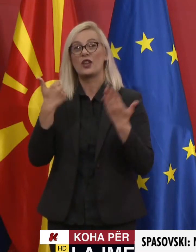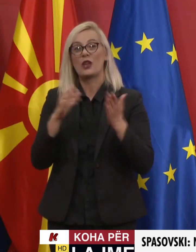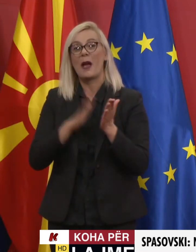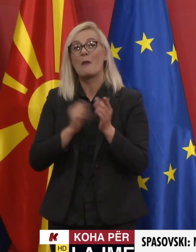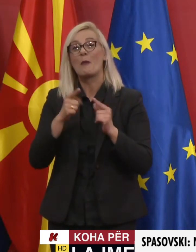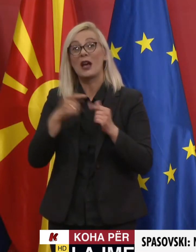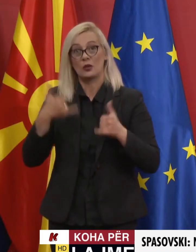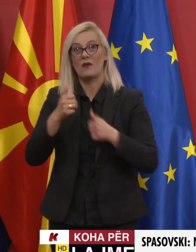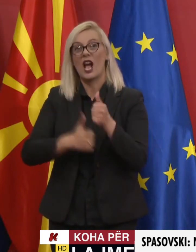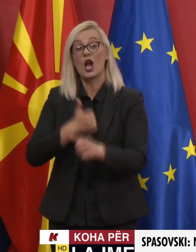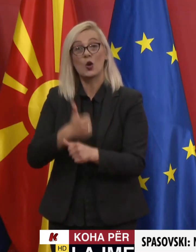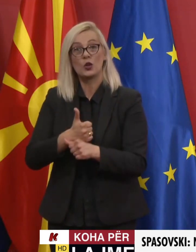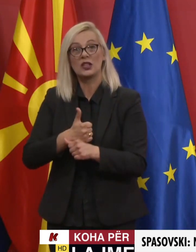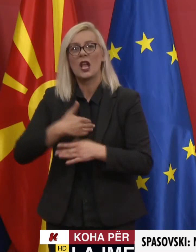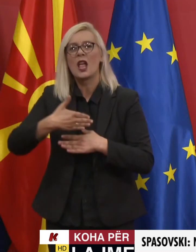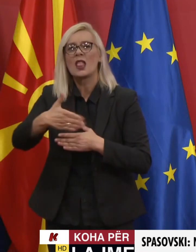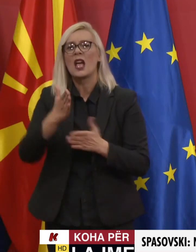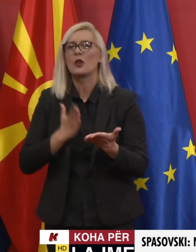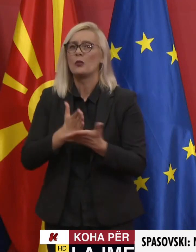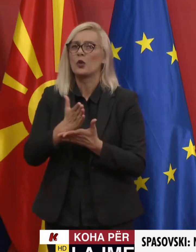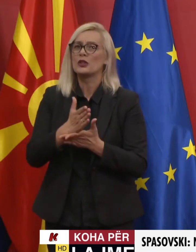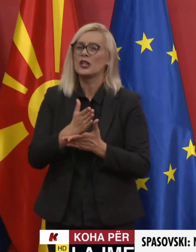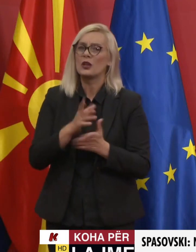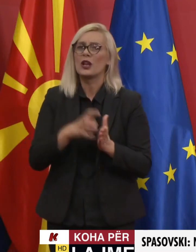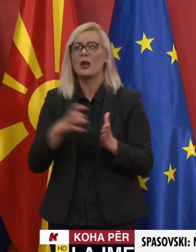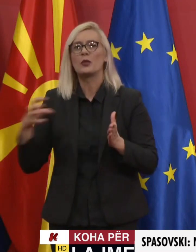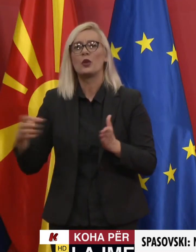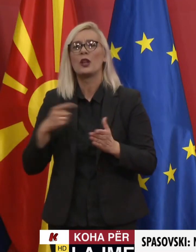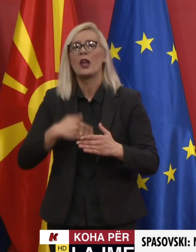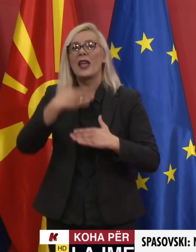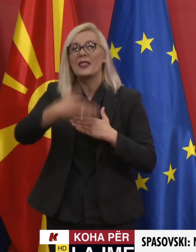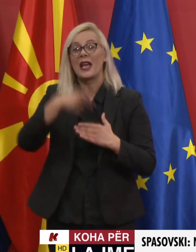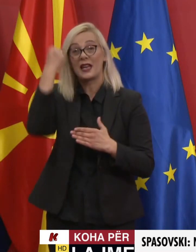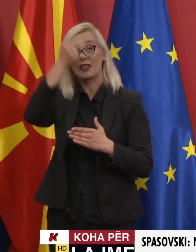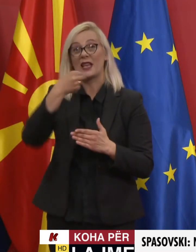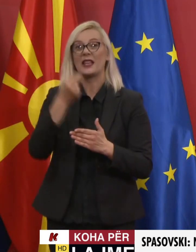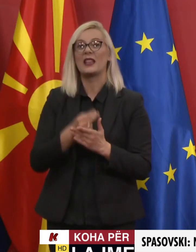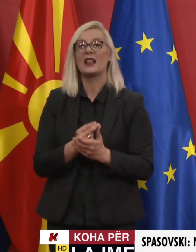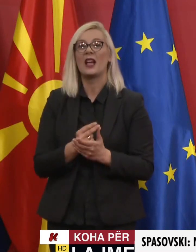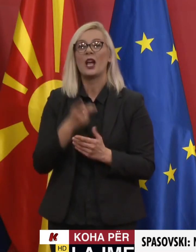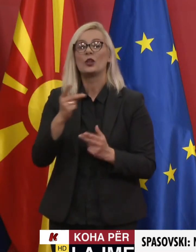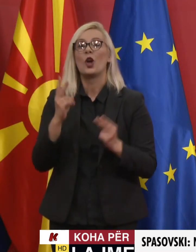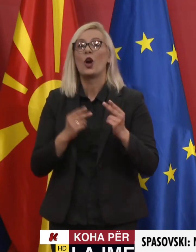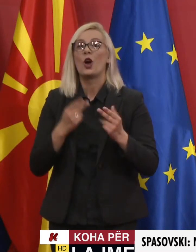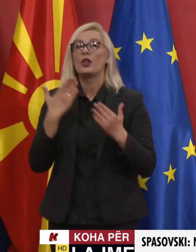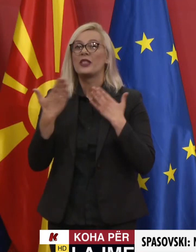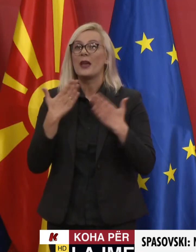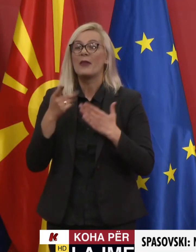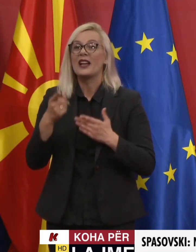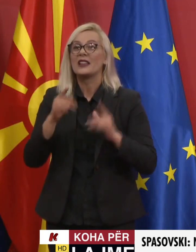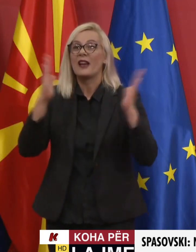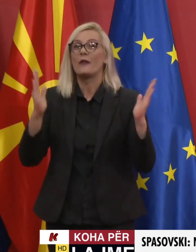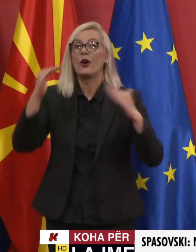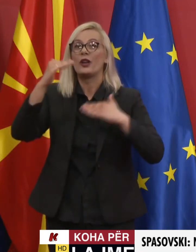martë ova godinë. Me rëndësi të veçantës se pikër i shdje në ditën e partë të kryesimit të bashkimit Evropian nga Gjermania u përsektua